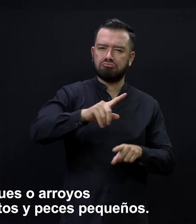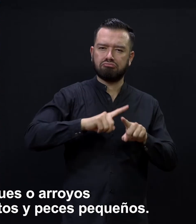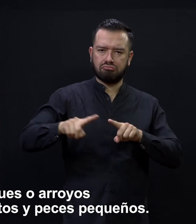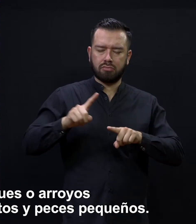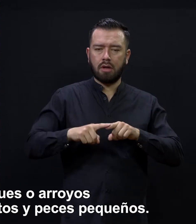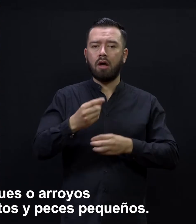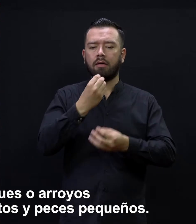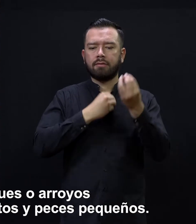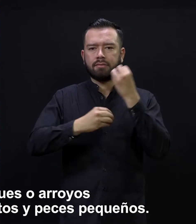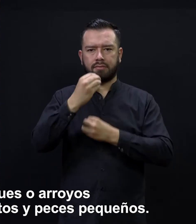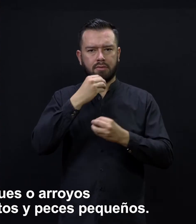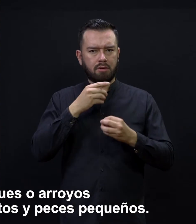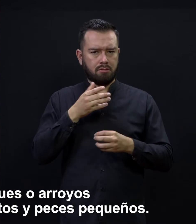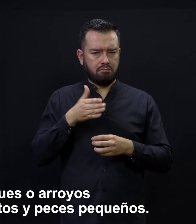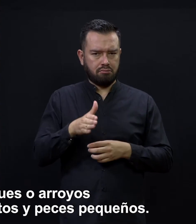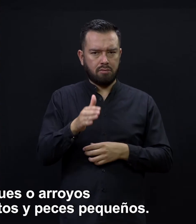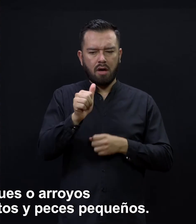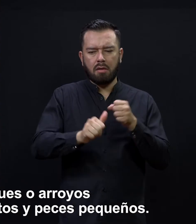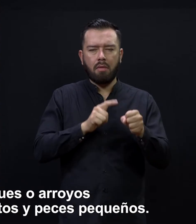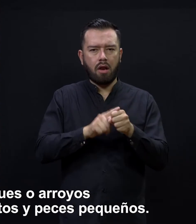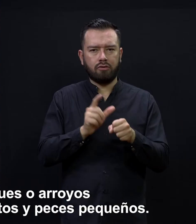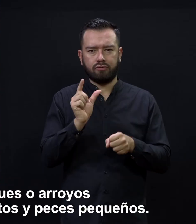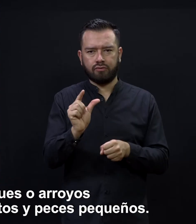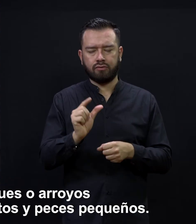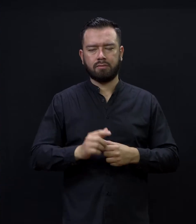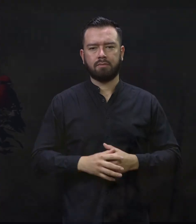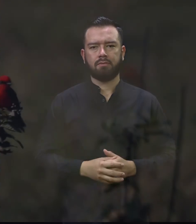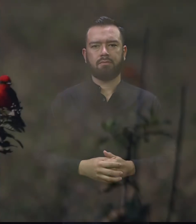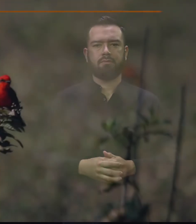y se alimenta de insectos y peces pequeños.